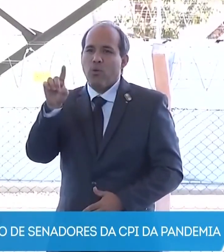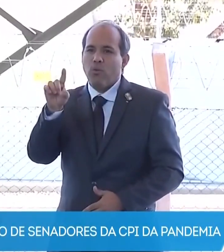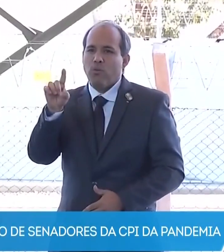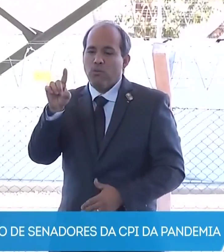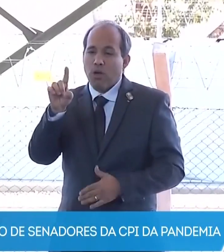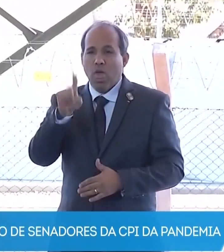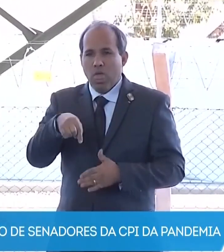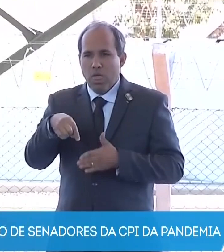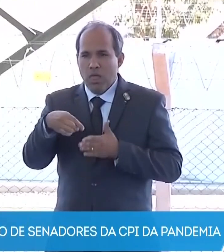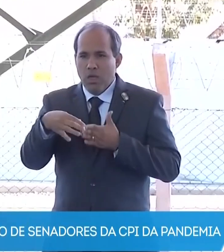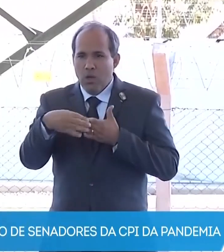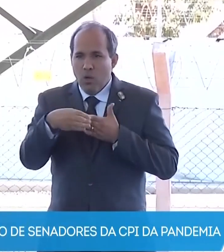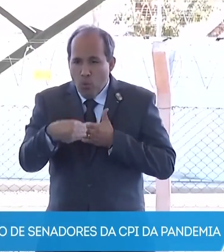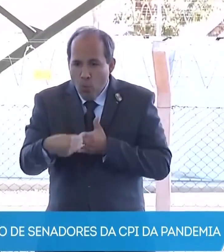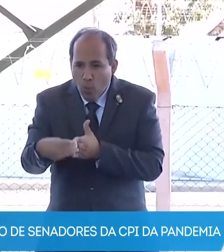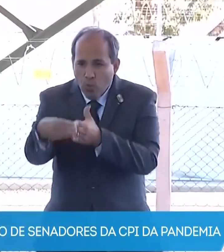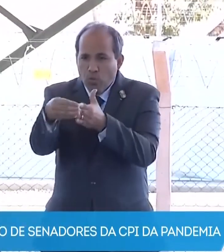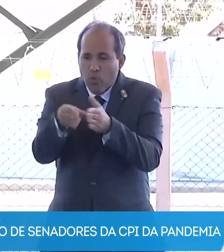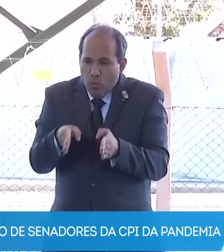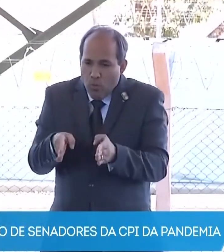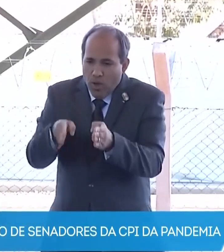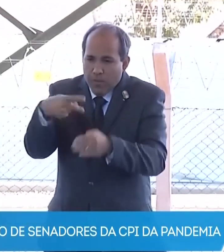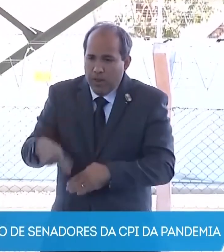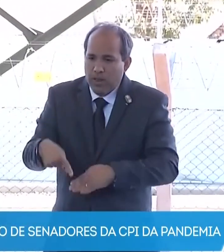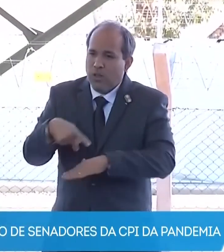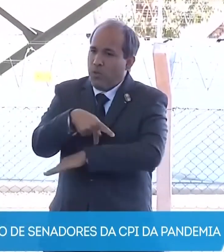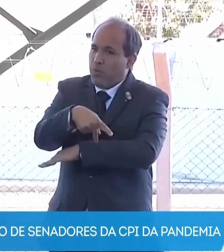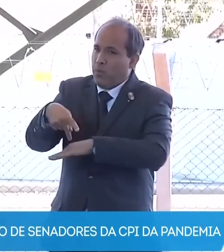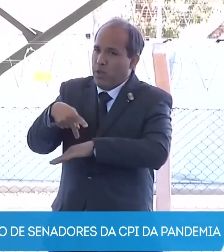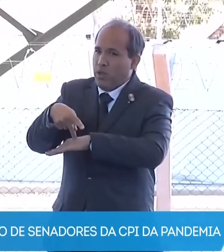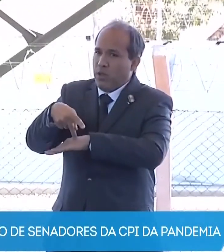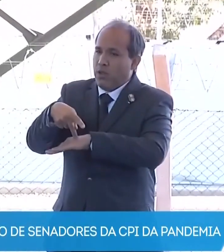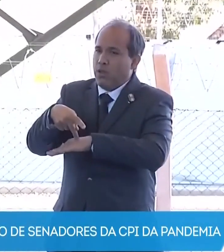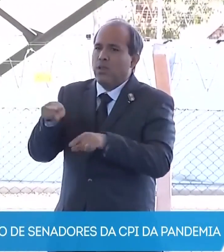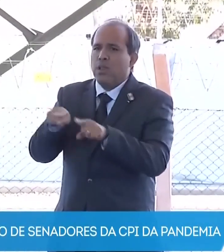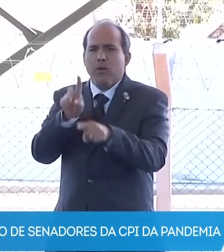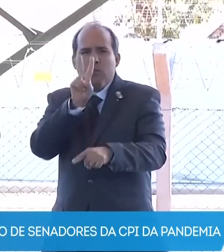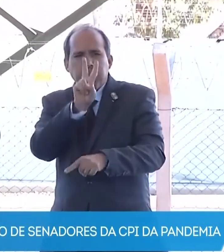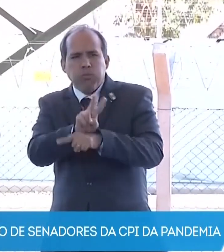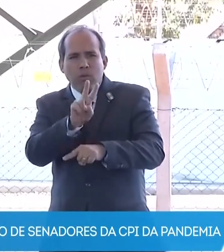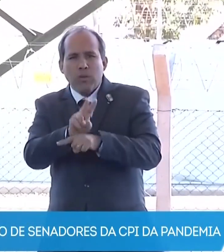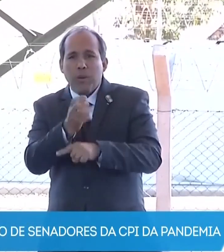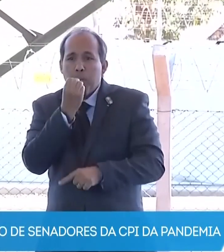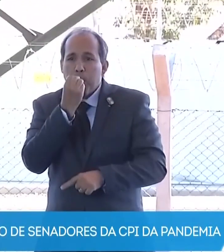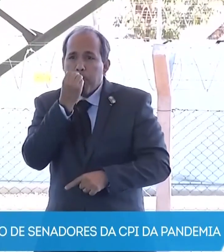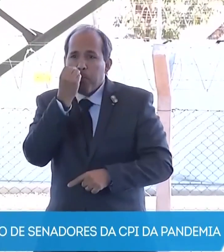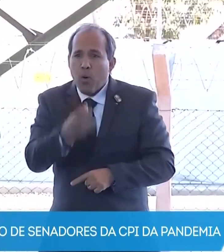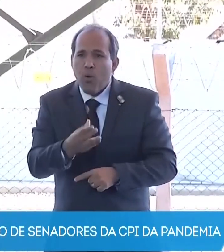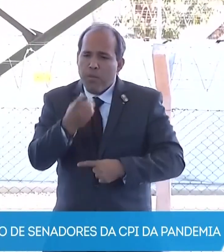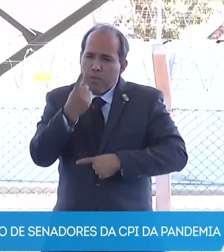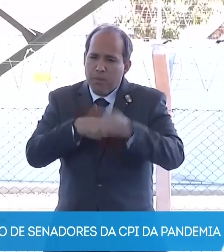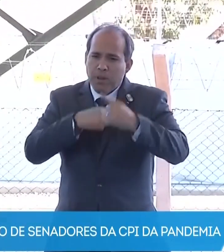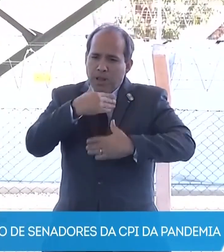Conduzir o destino da nossa nação e zelar pelo bem-estar e pelo progresso do nosso povo.